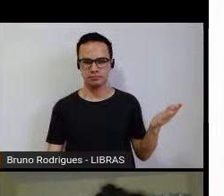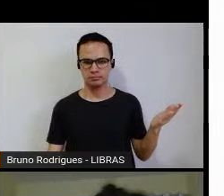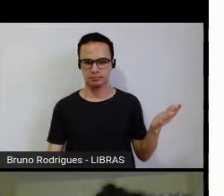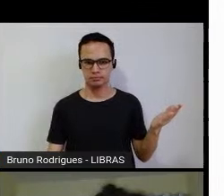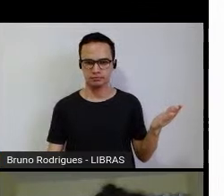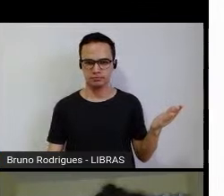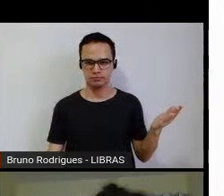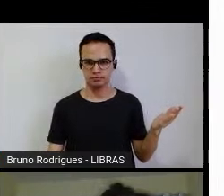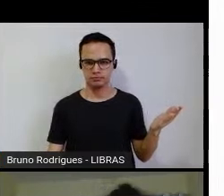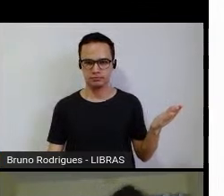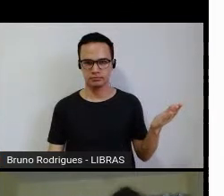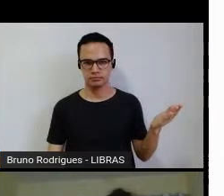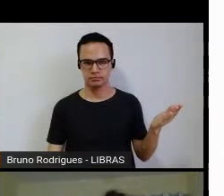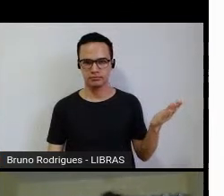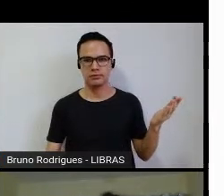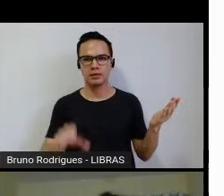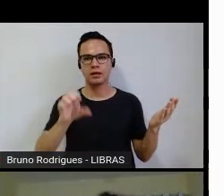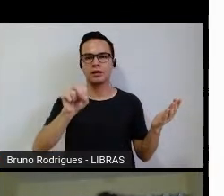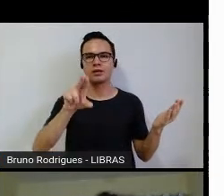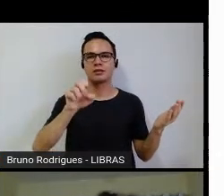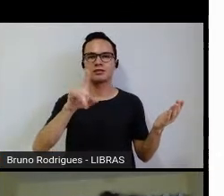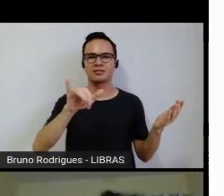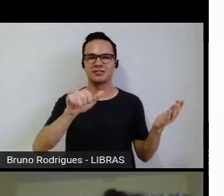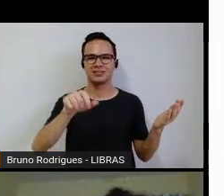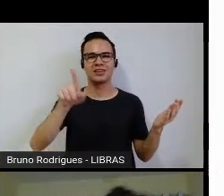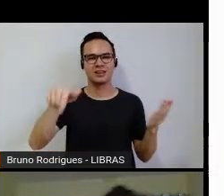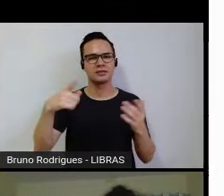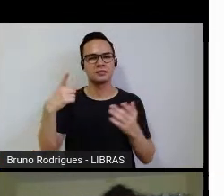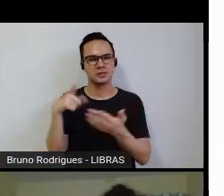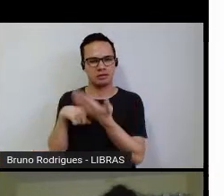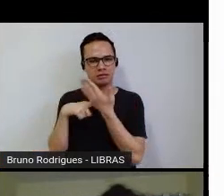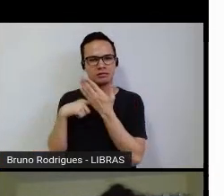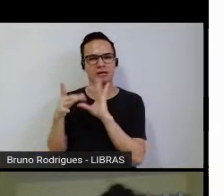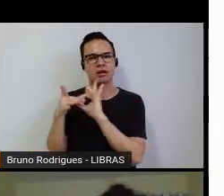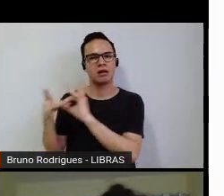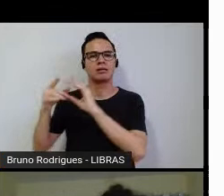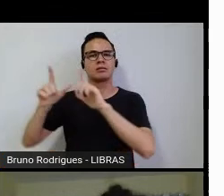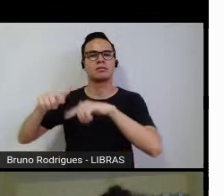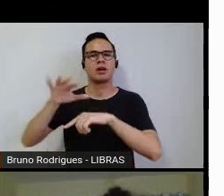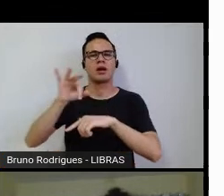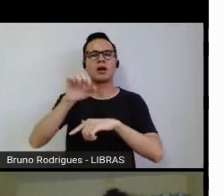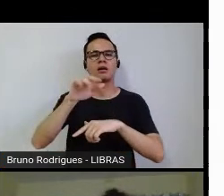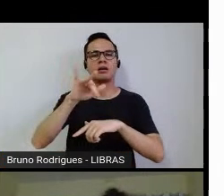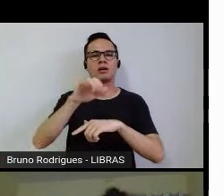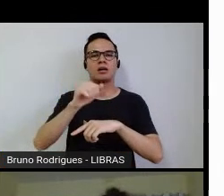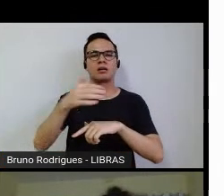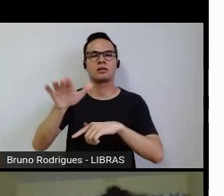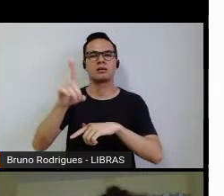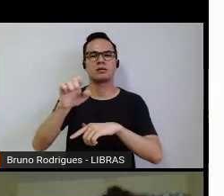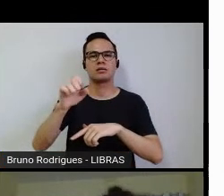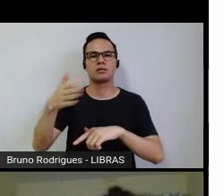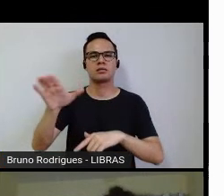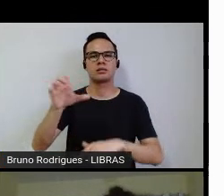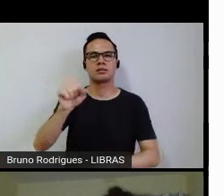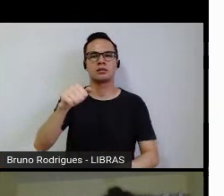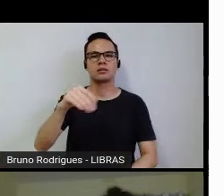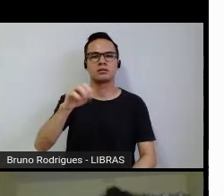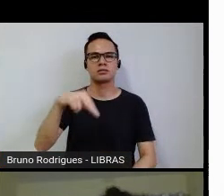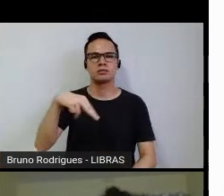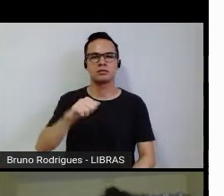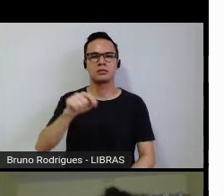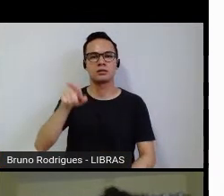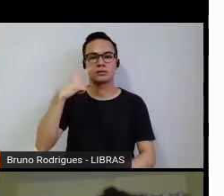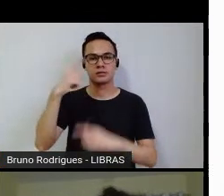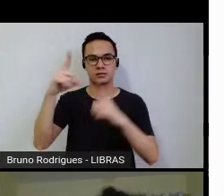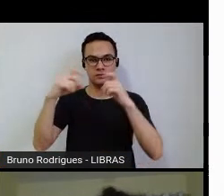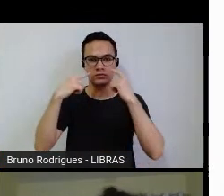Aí, Sueli foi quem fez essa ponte para mim para eu chegar em Feira de Santana, né, queria mostrar essa foto